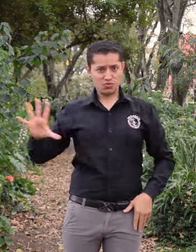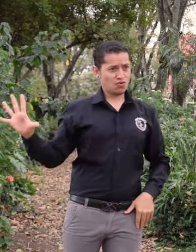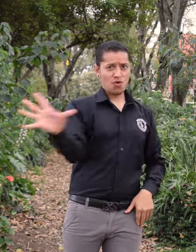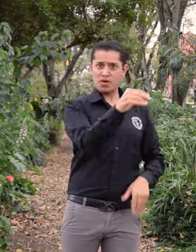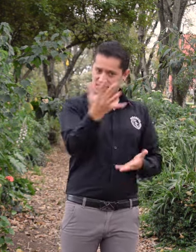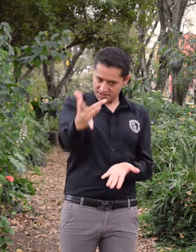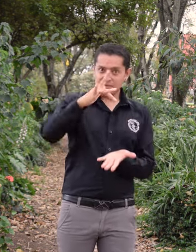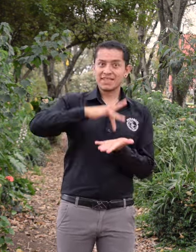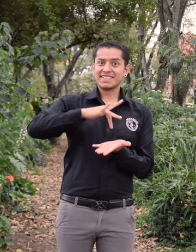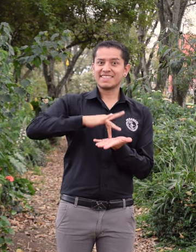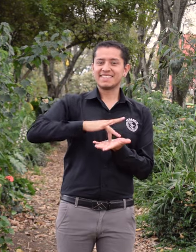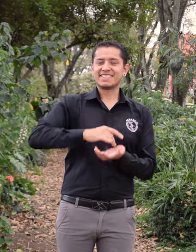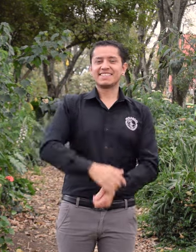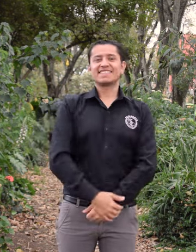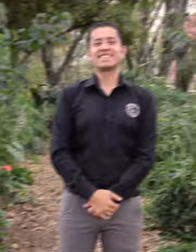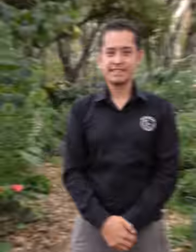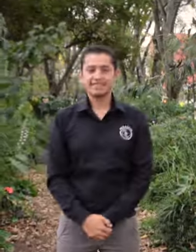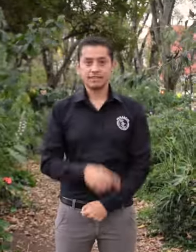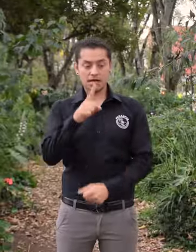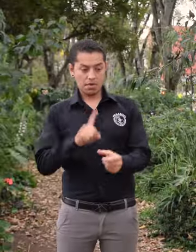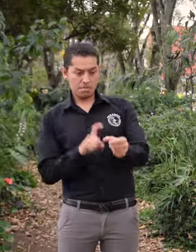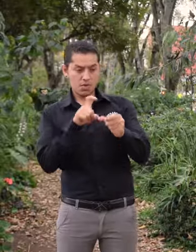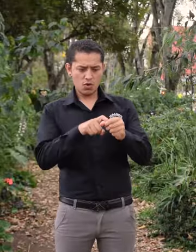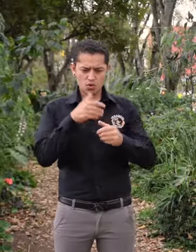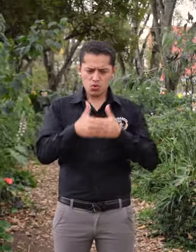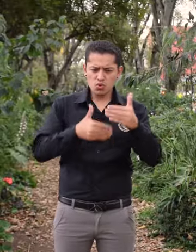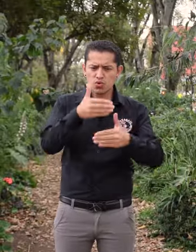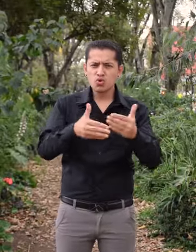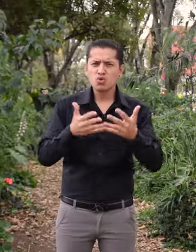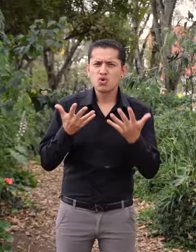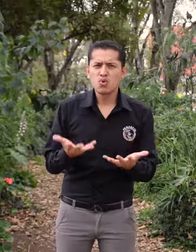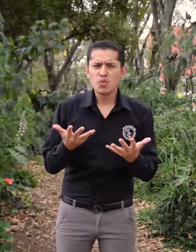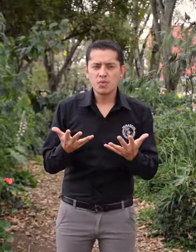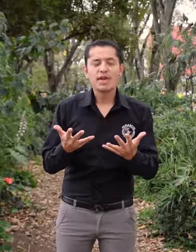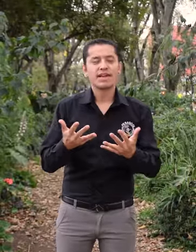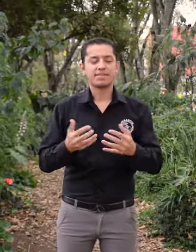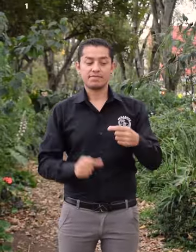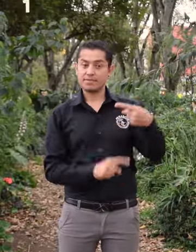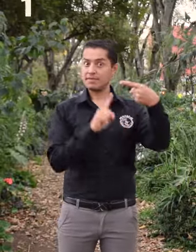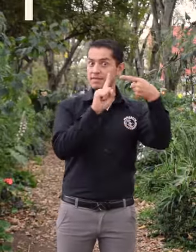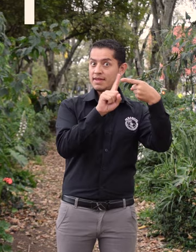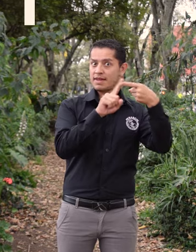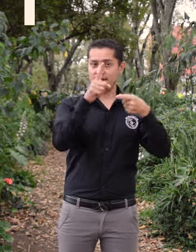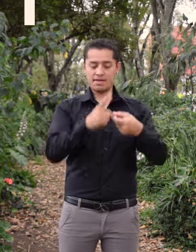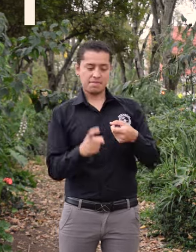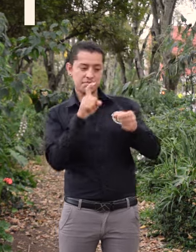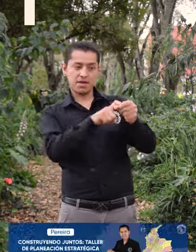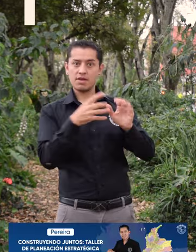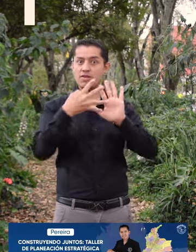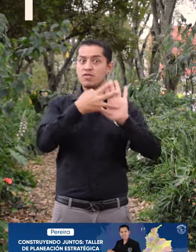Todos pueden participar. ¿Cómo participar en este taller? 1. En la descripción de